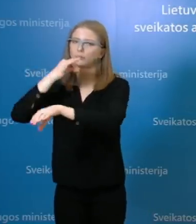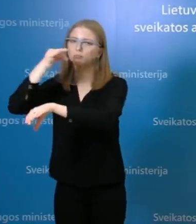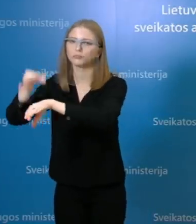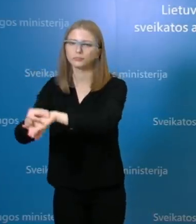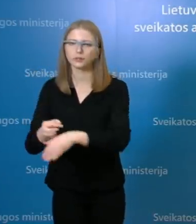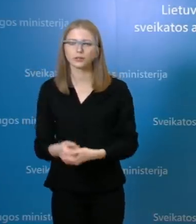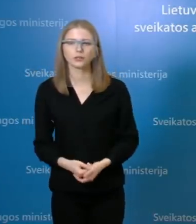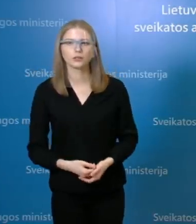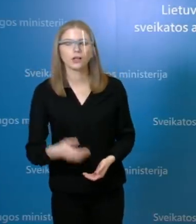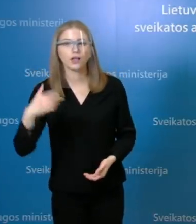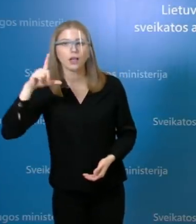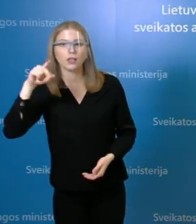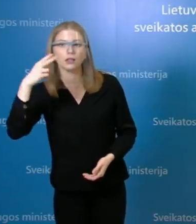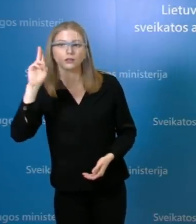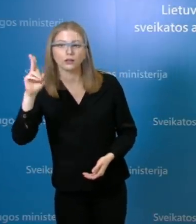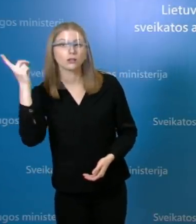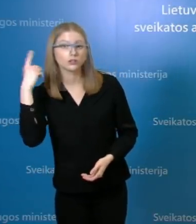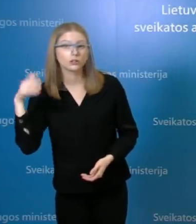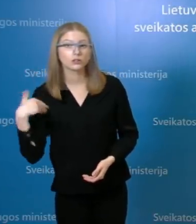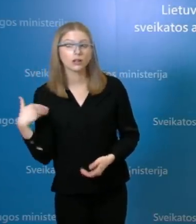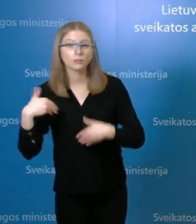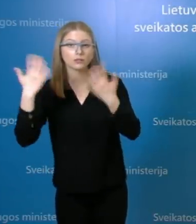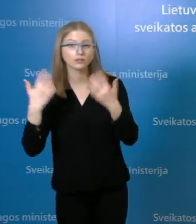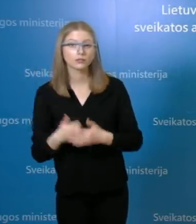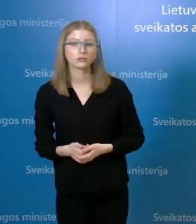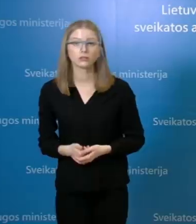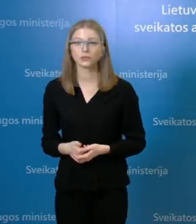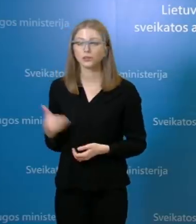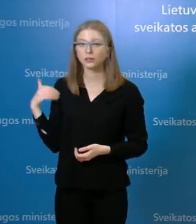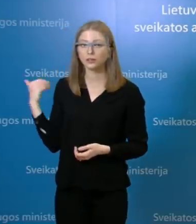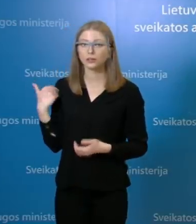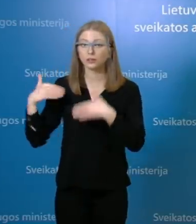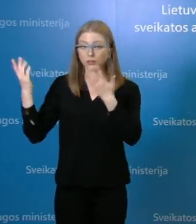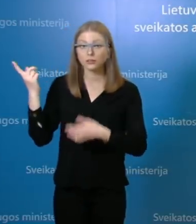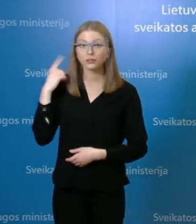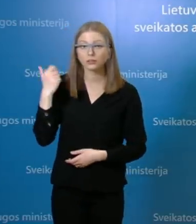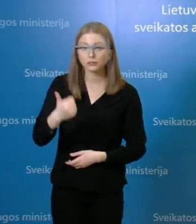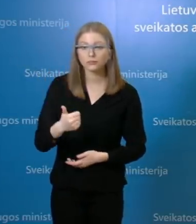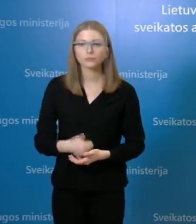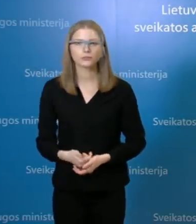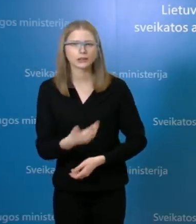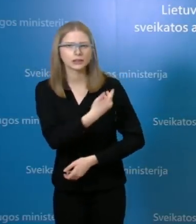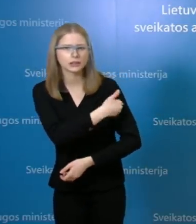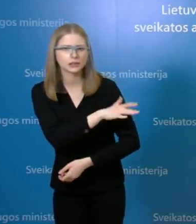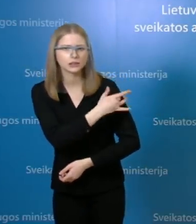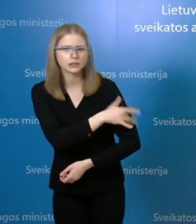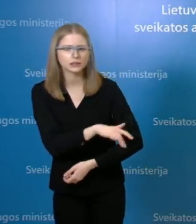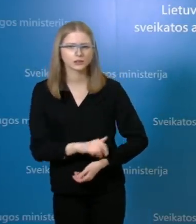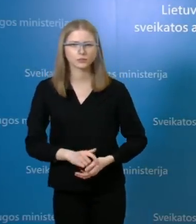Jevo motijūnai, tai lankažinius. Labadiena, Jevo. Kaip sveiki, ar girdite manę? Silpnokai, galite ir garsiau.